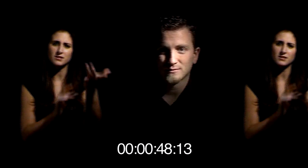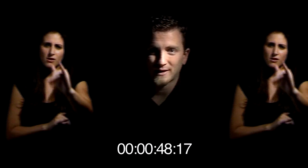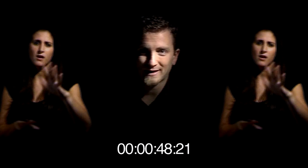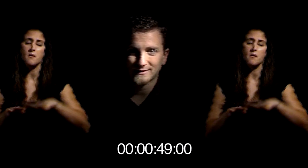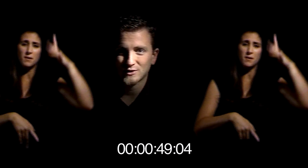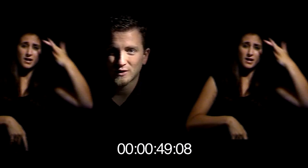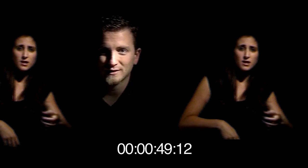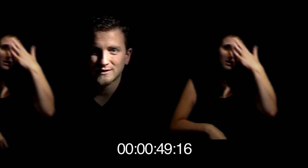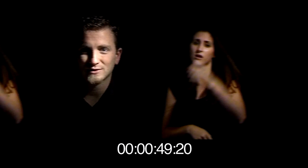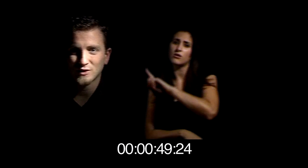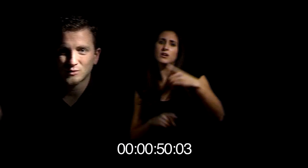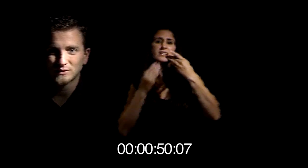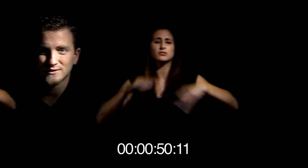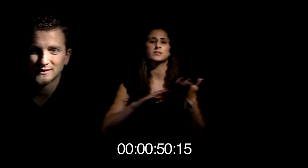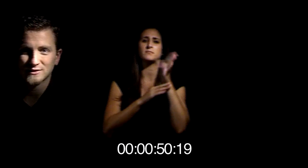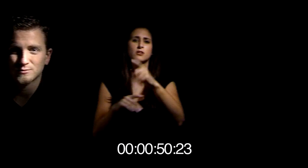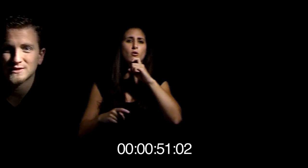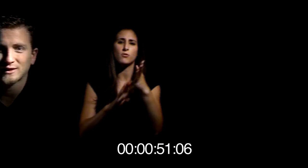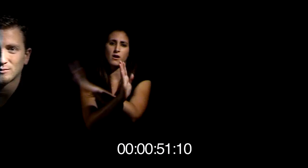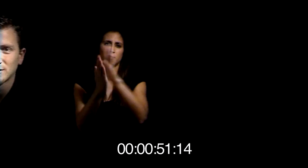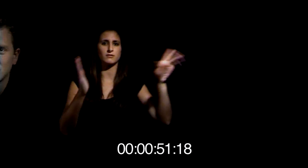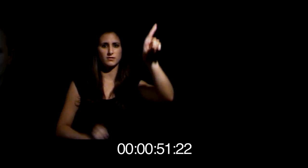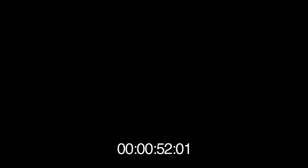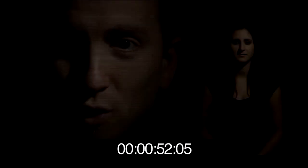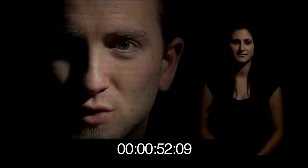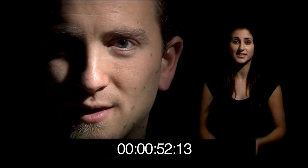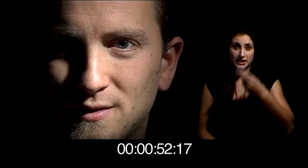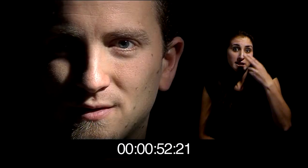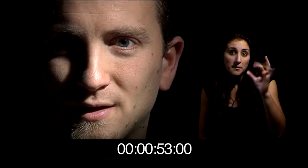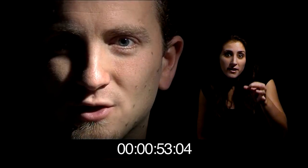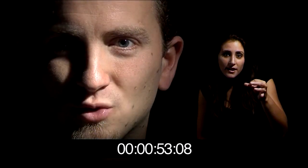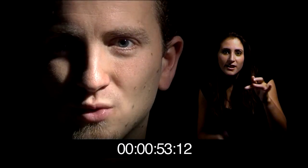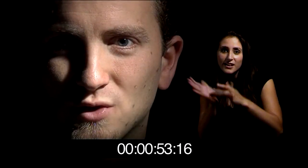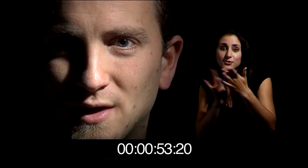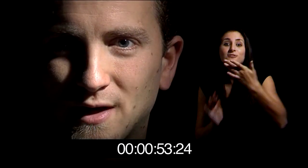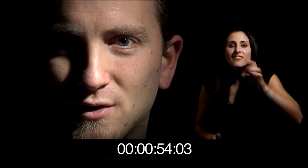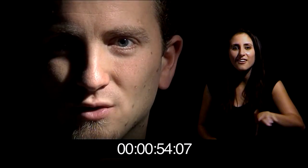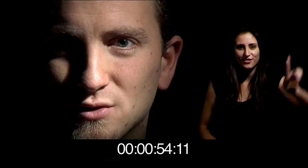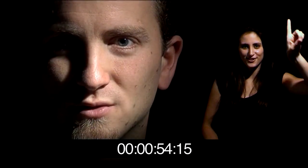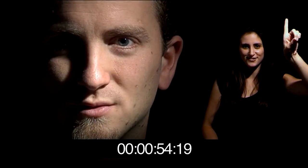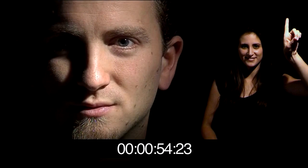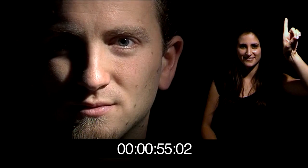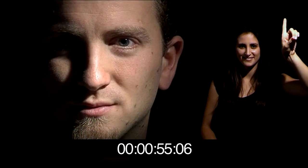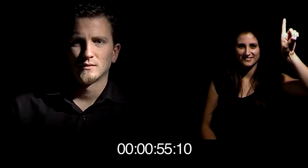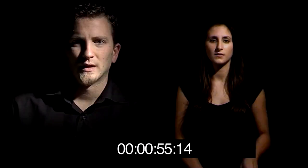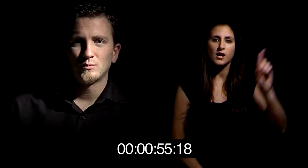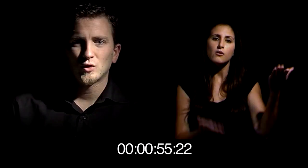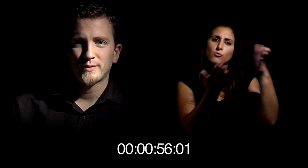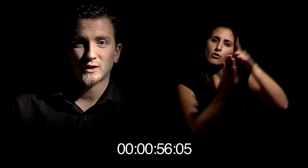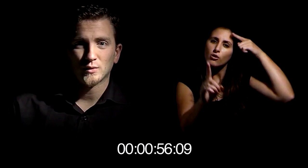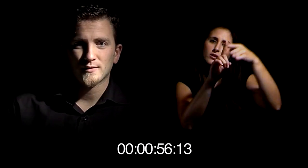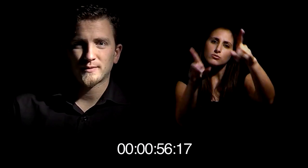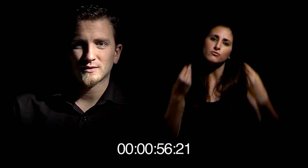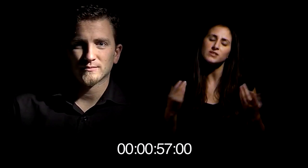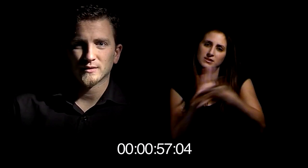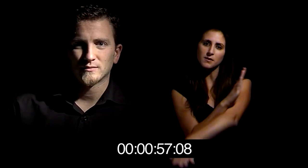.000 veces. Para creyentes y no creyentes la historia se cuenta desde antes y después de aquel hombre. Curioso, ¿verdad? Jesús era Dios. Él murió